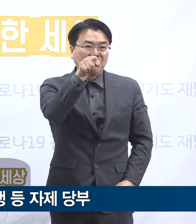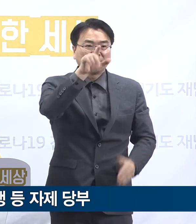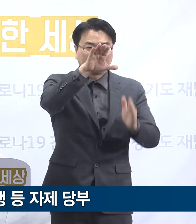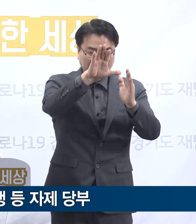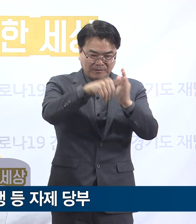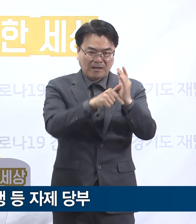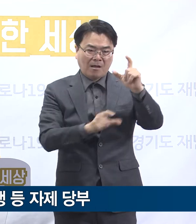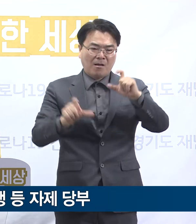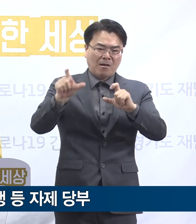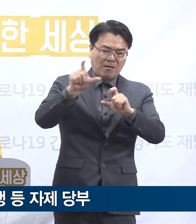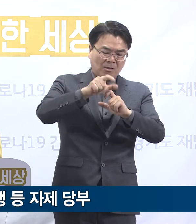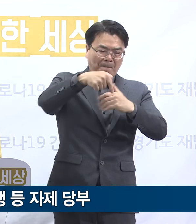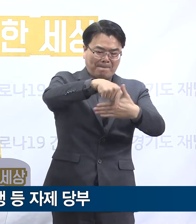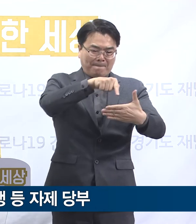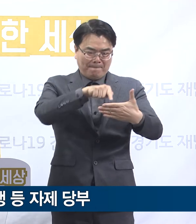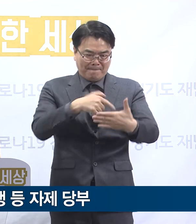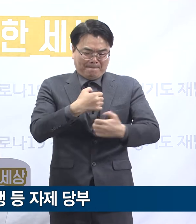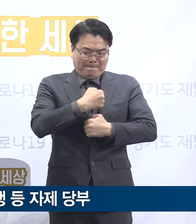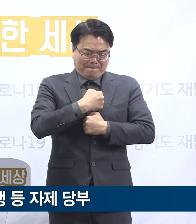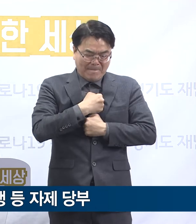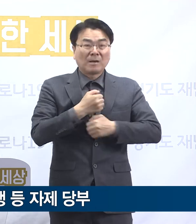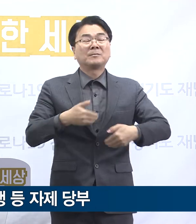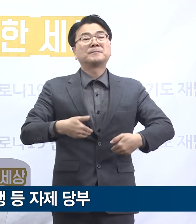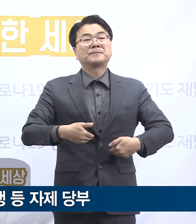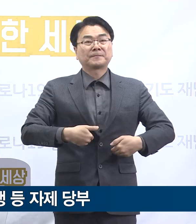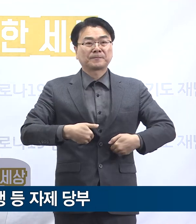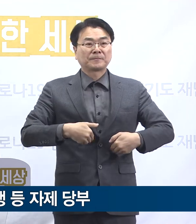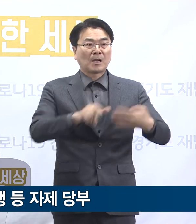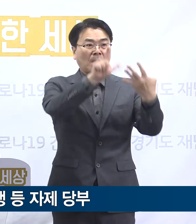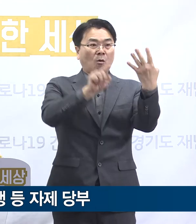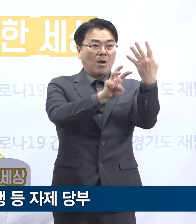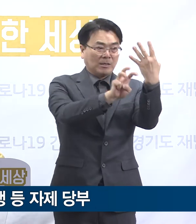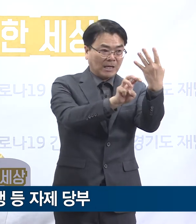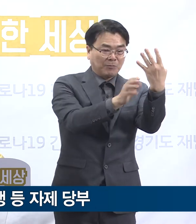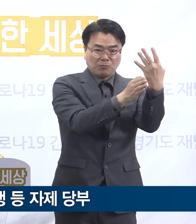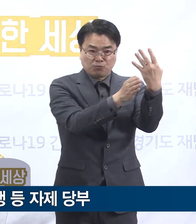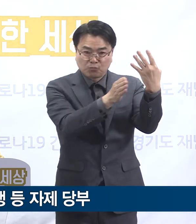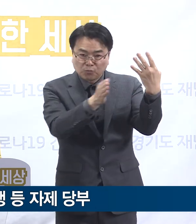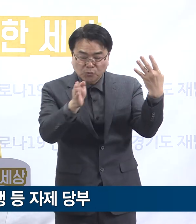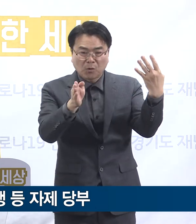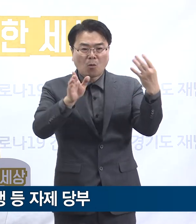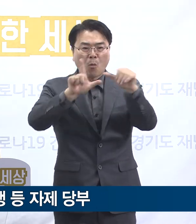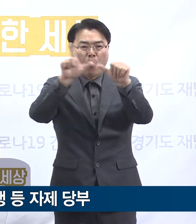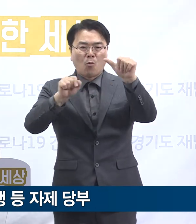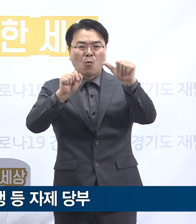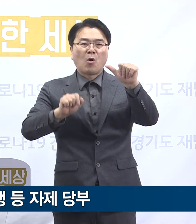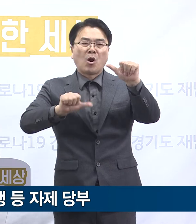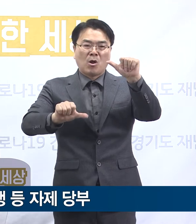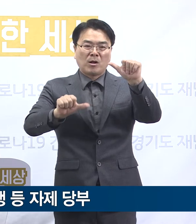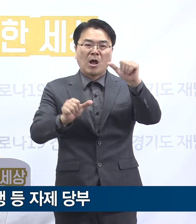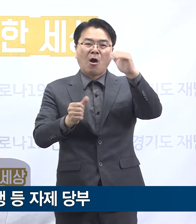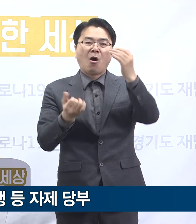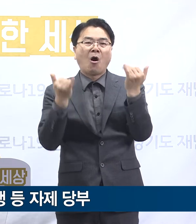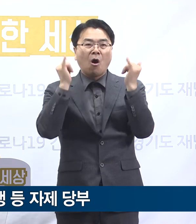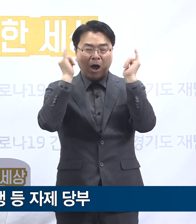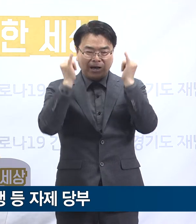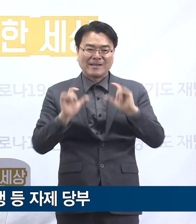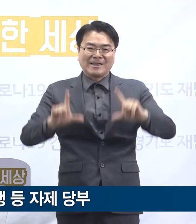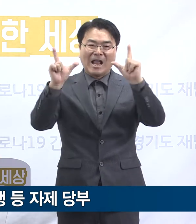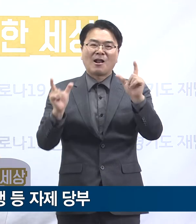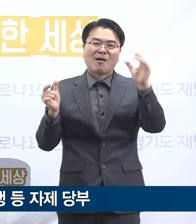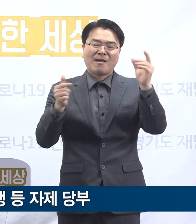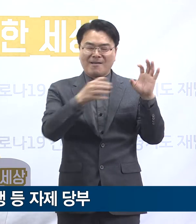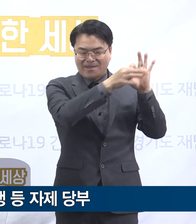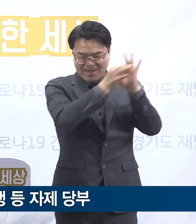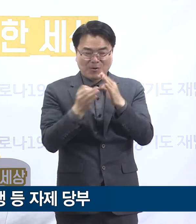때일수록 긴장을 늦추어서는 안 됩니다. 4월 30일 부처님 오신 날부터 5월 5일 어린이날까지 이어지는 황균